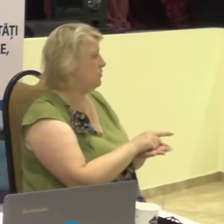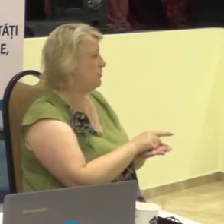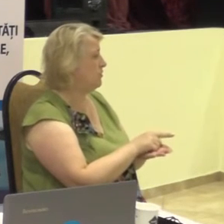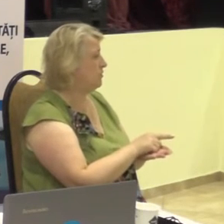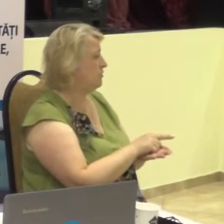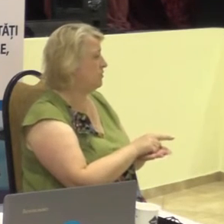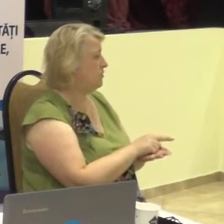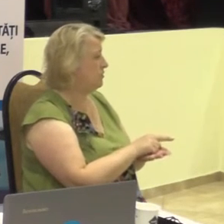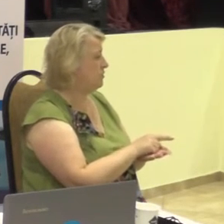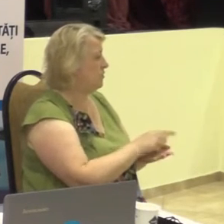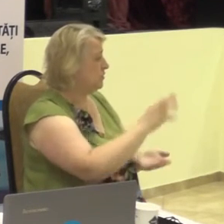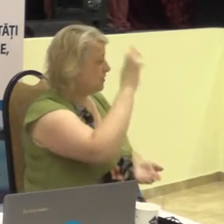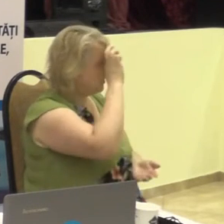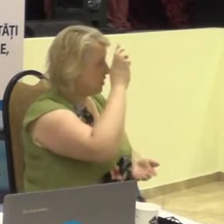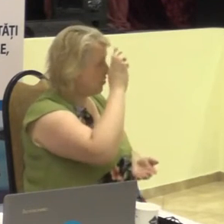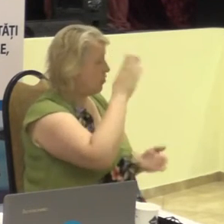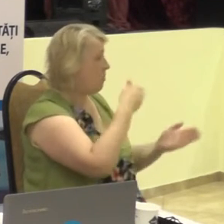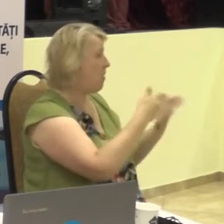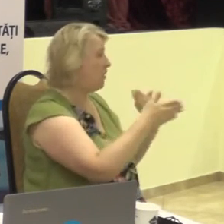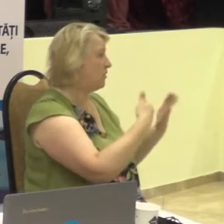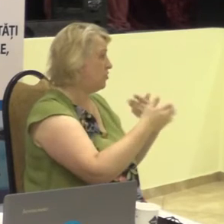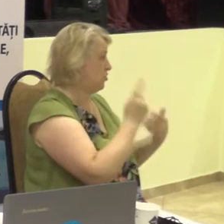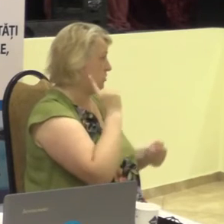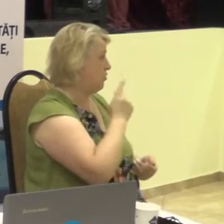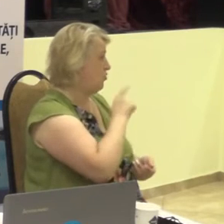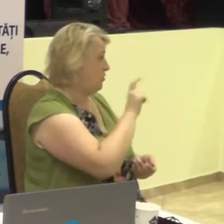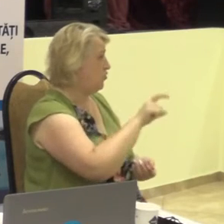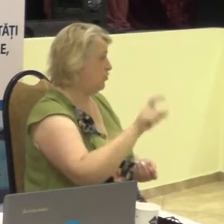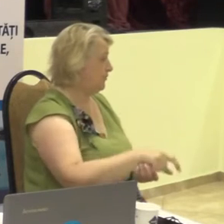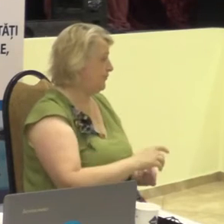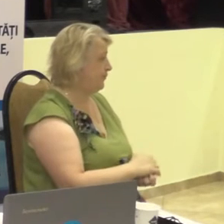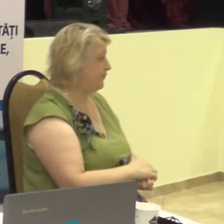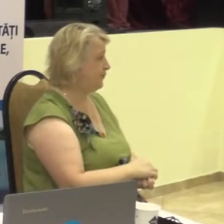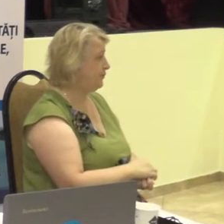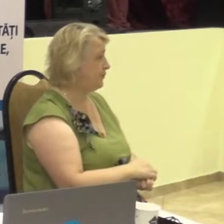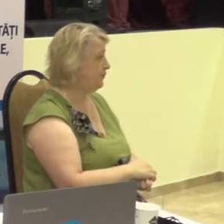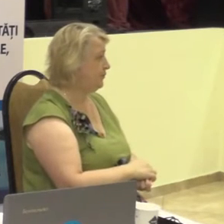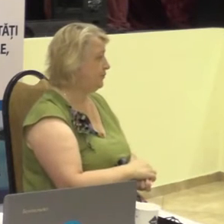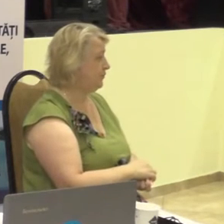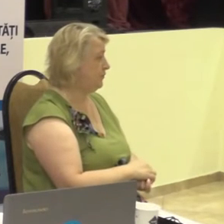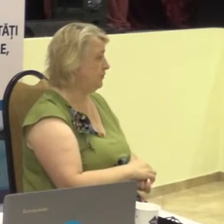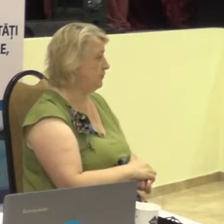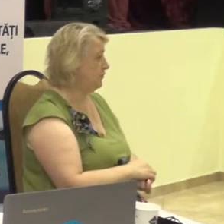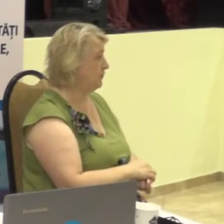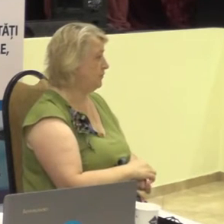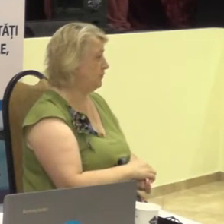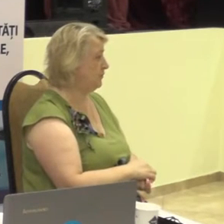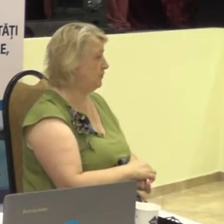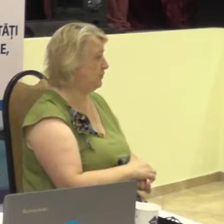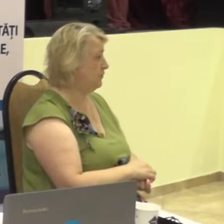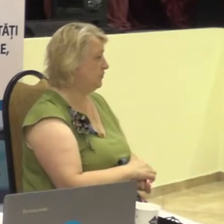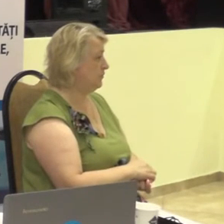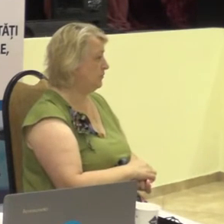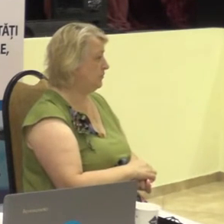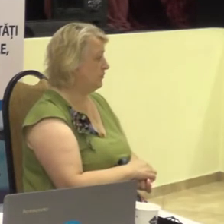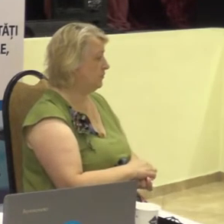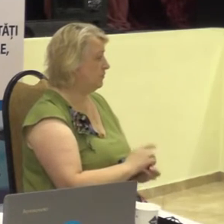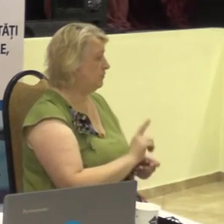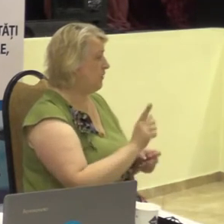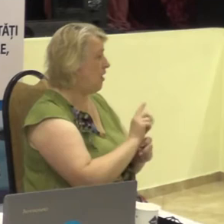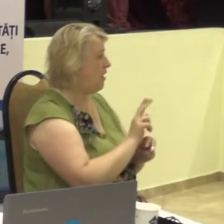statului față de această categorie de persoane. În